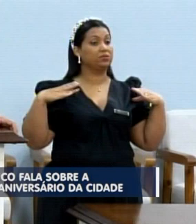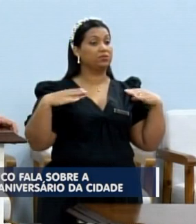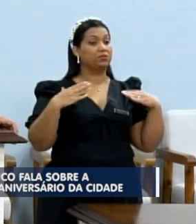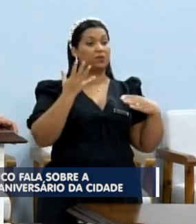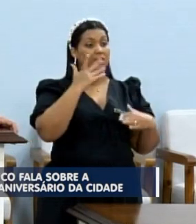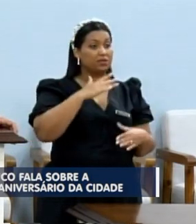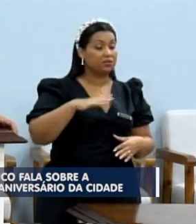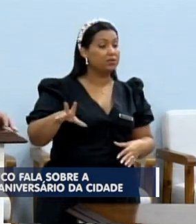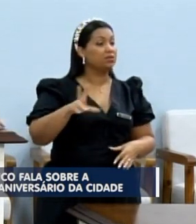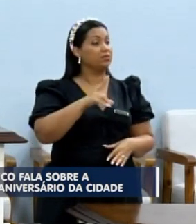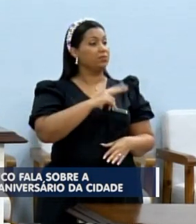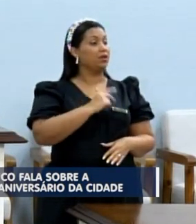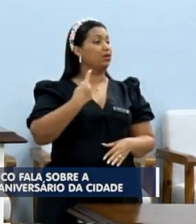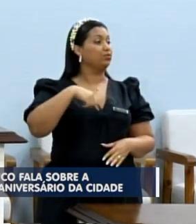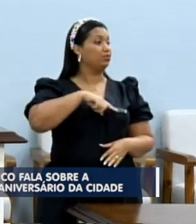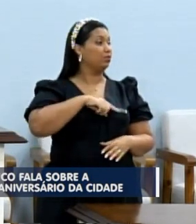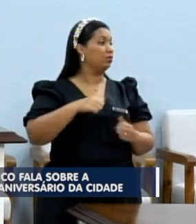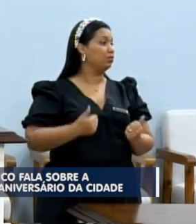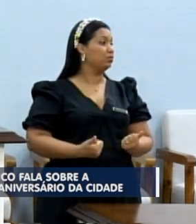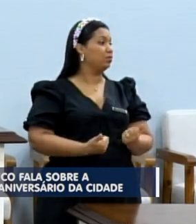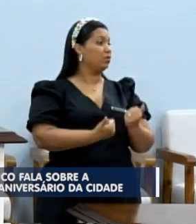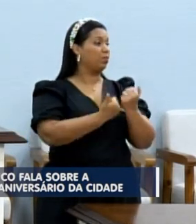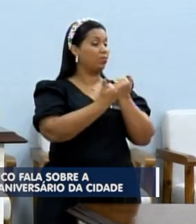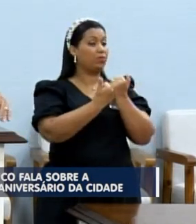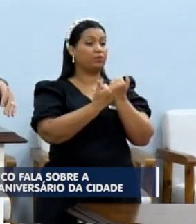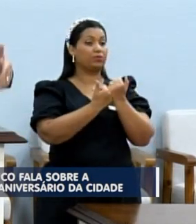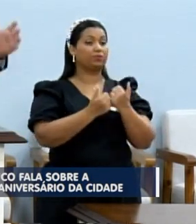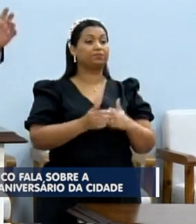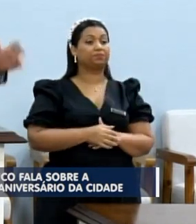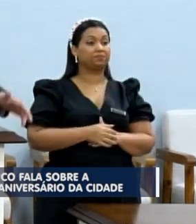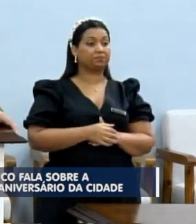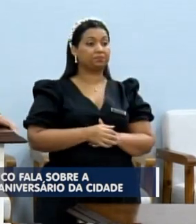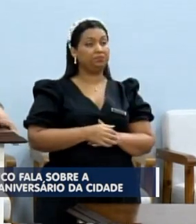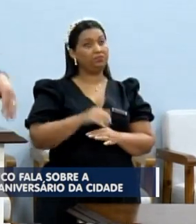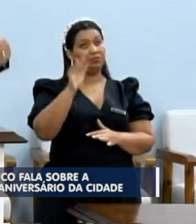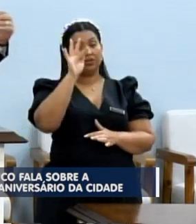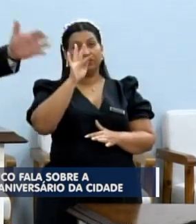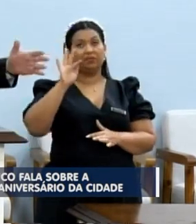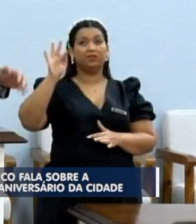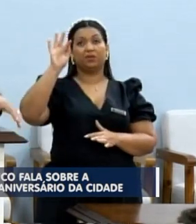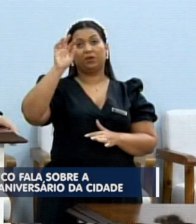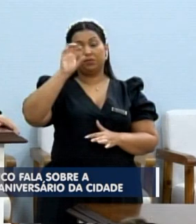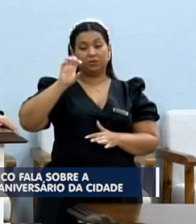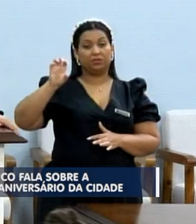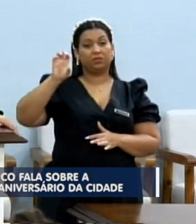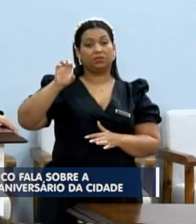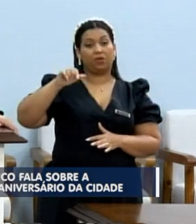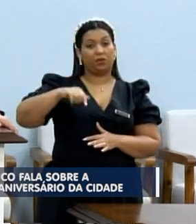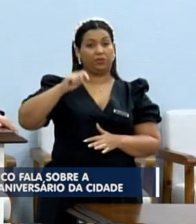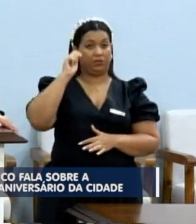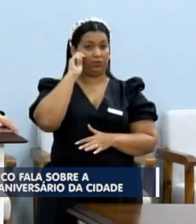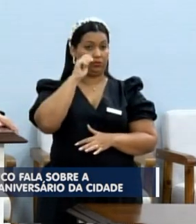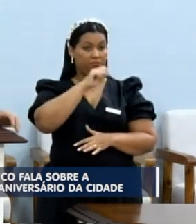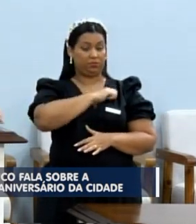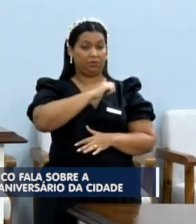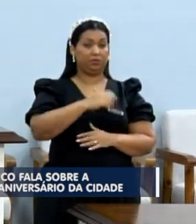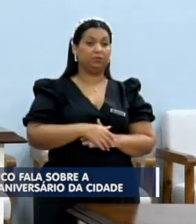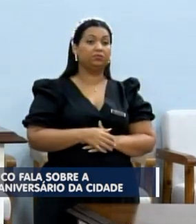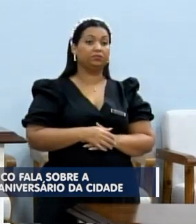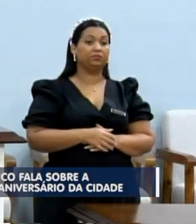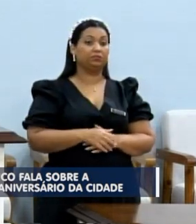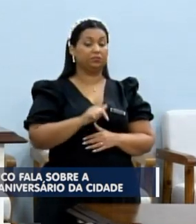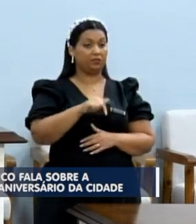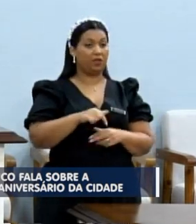crianças que merecem todo o apoio do poder, seja federal, estadual, municipal e do